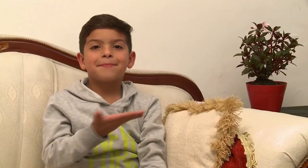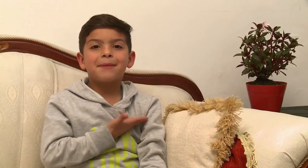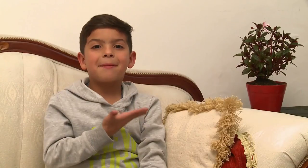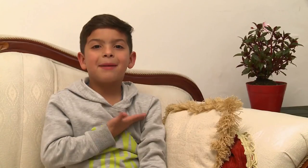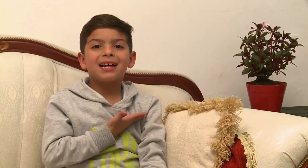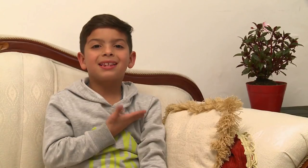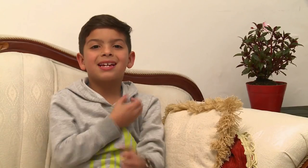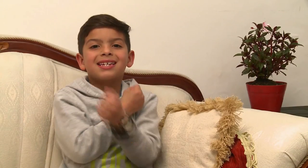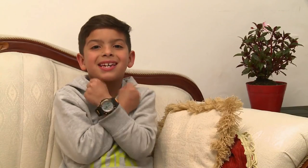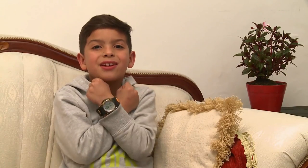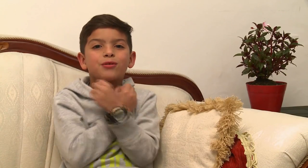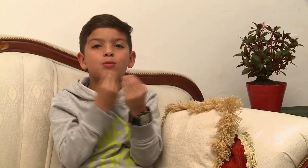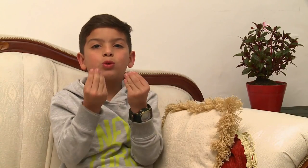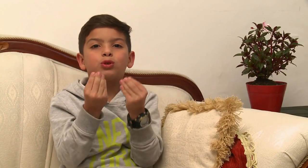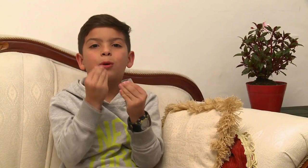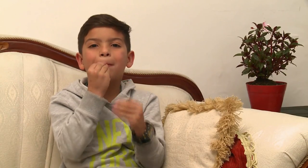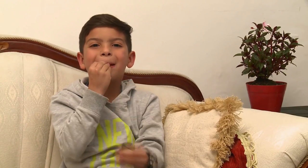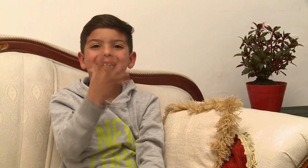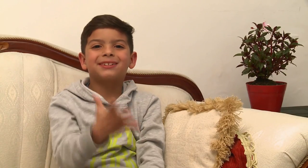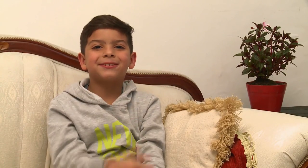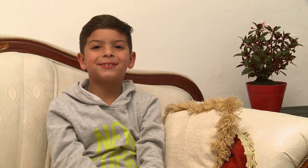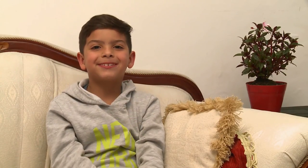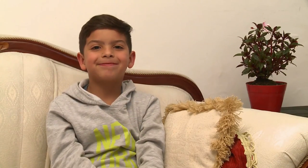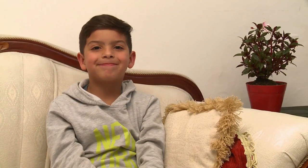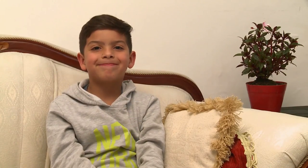Mamá, te quiero mucho. Besos. Gracias.